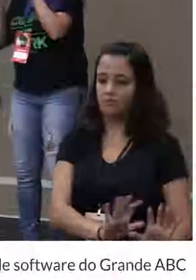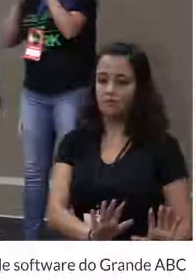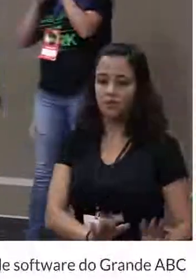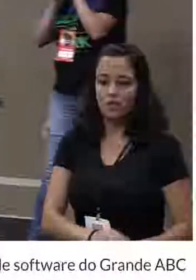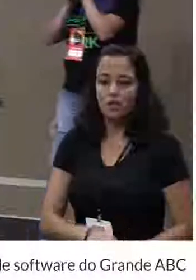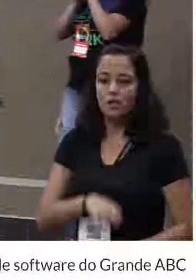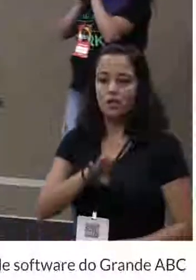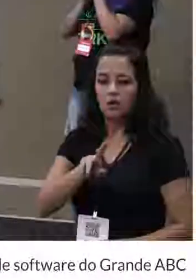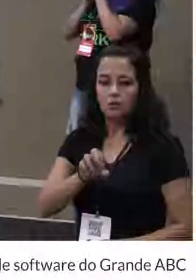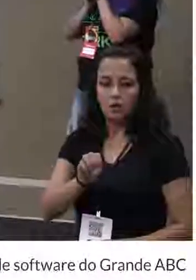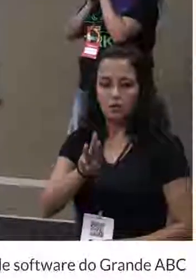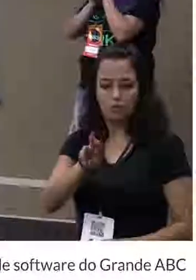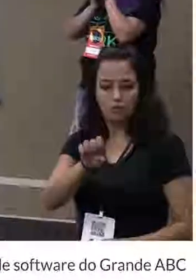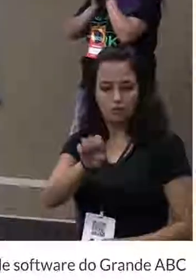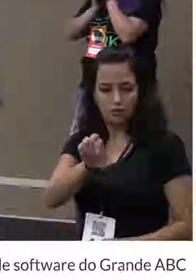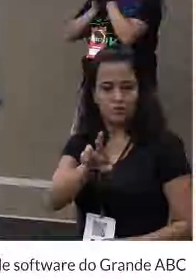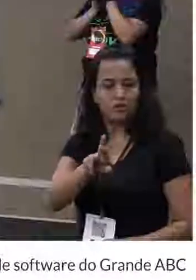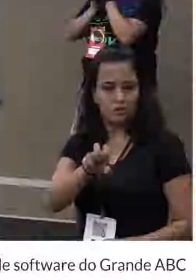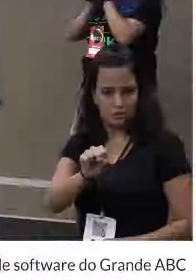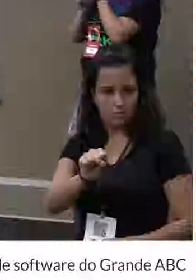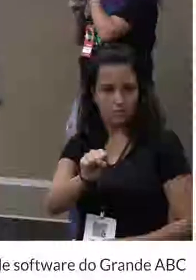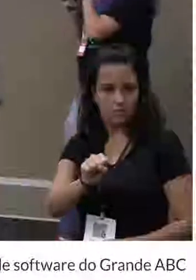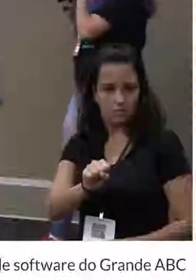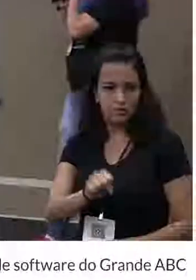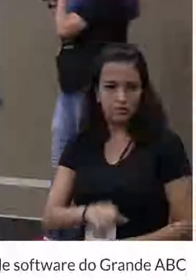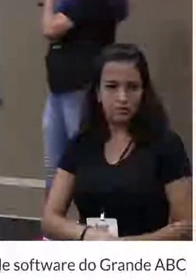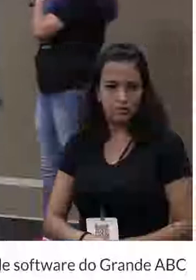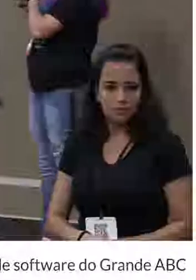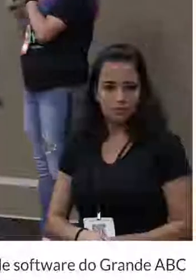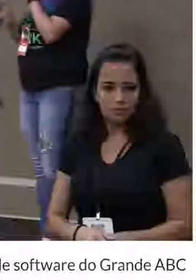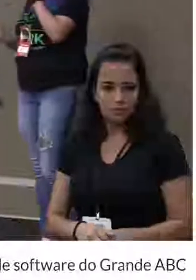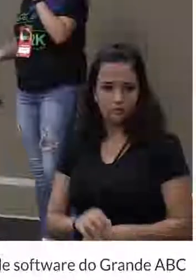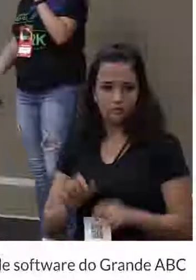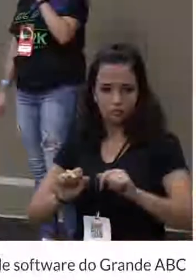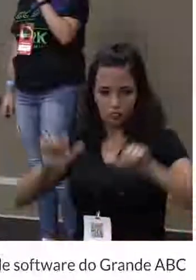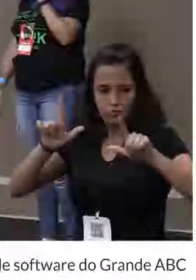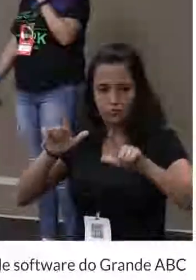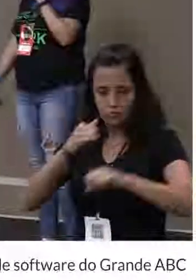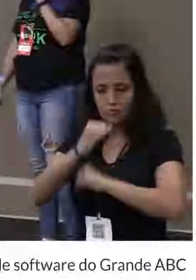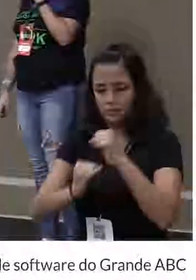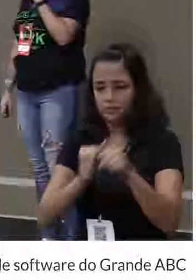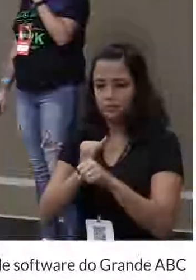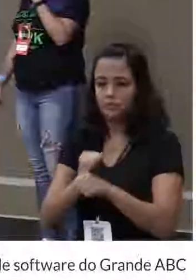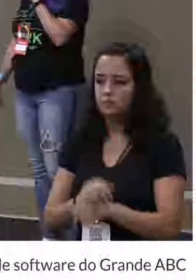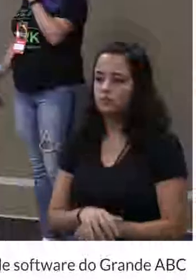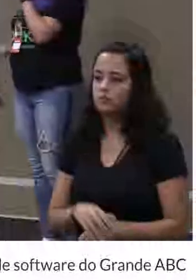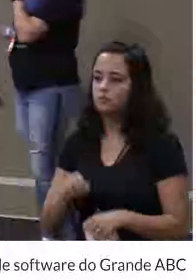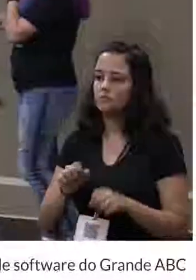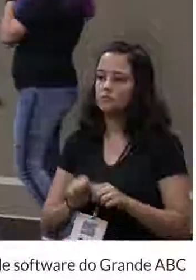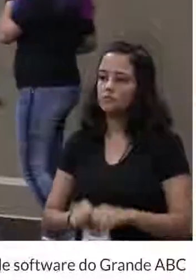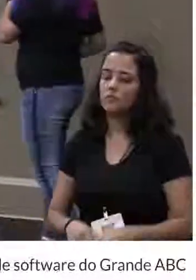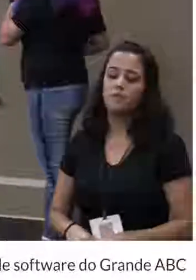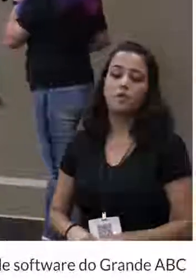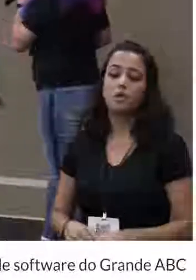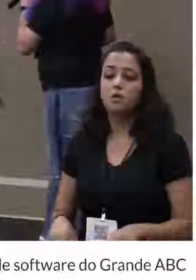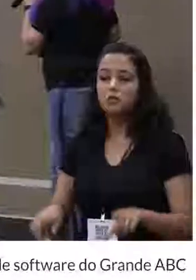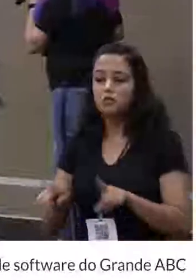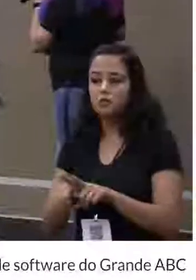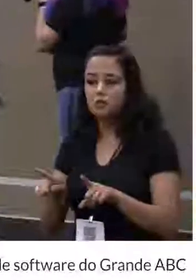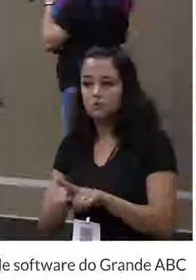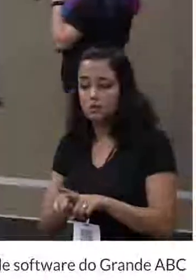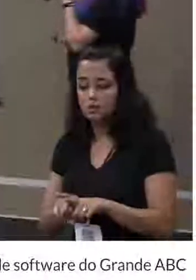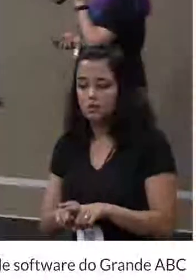Os browsers, eles não precisam implementar uma tecnologia nova só porque é recomendação. assim como